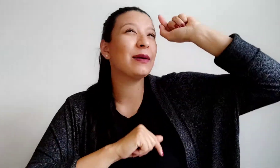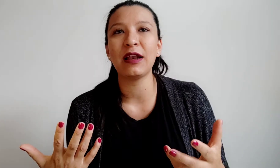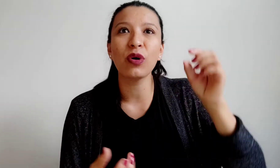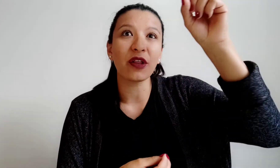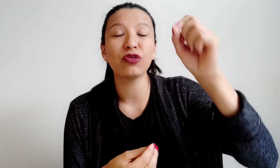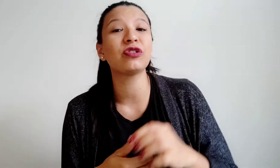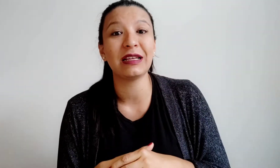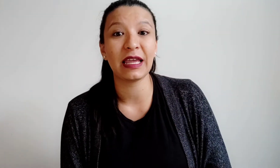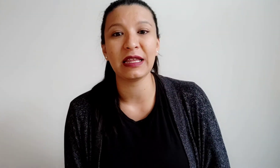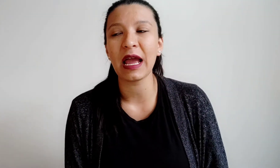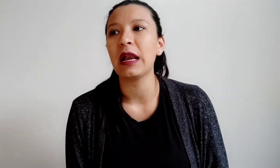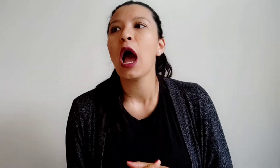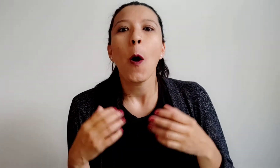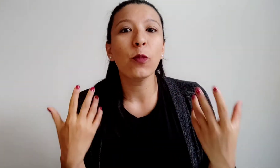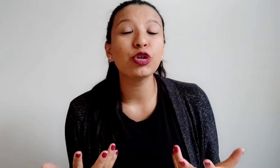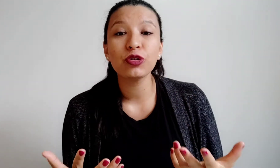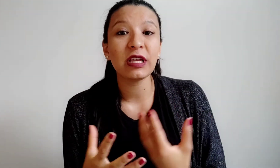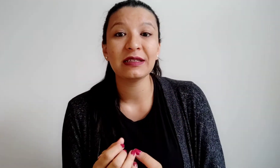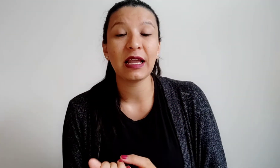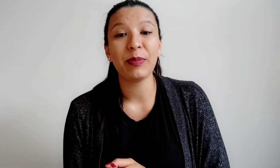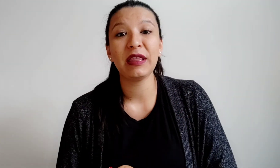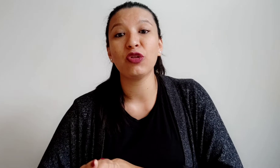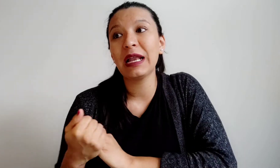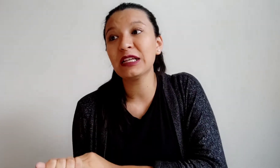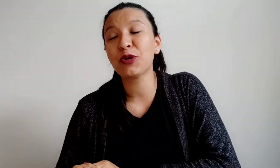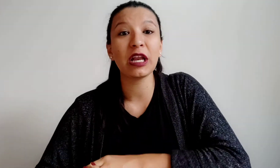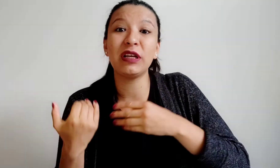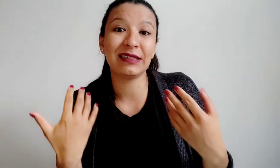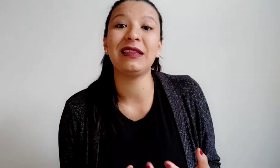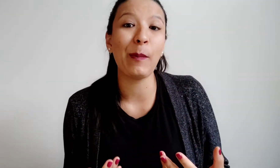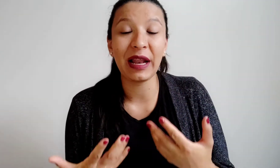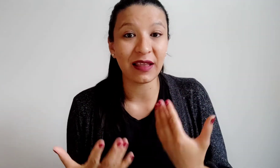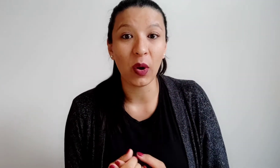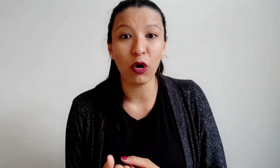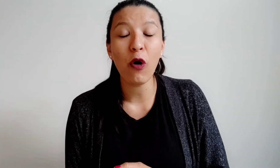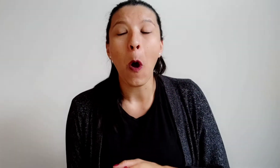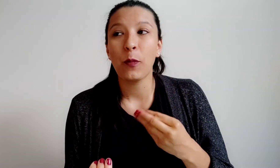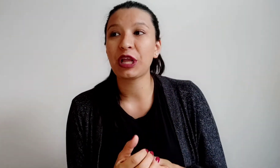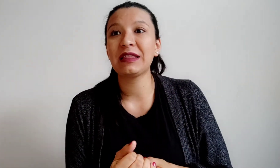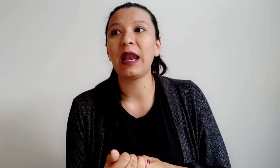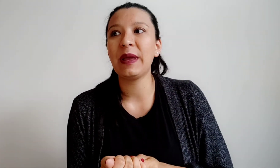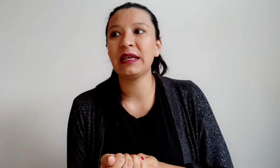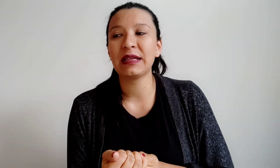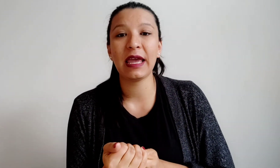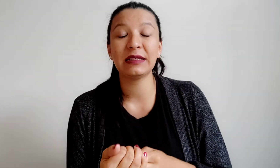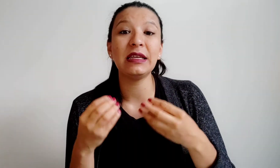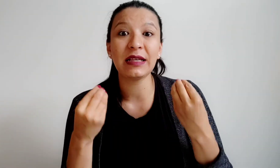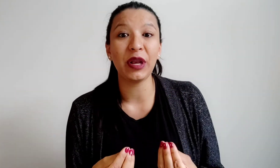meta, lugar donde ustedes quieren llegar. Muchos de ustedes están aprendiendo inglés porque lo necesitan para el trabajo, que tal vez si saben